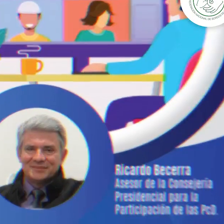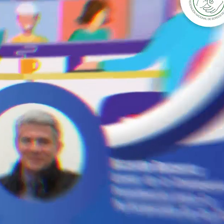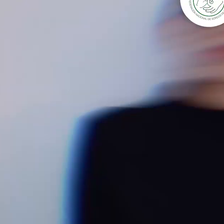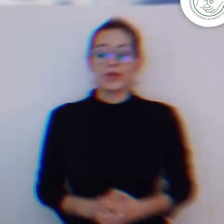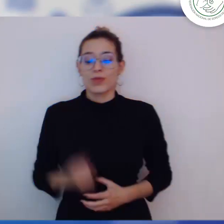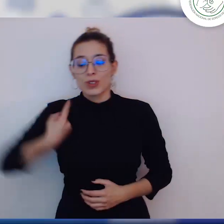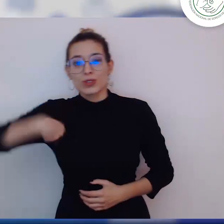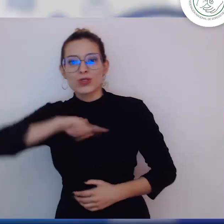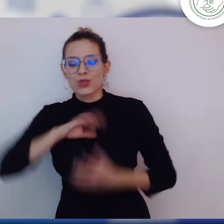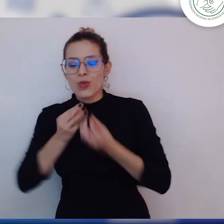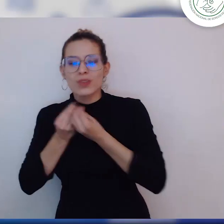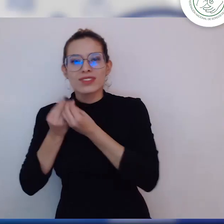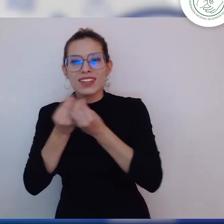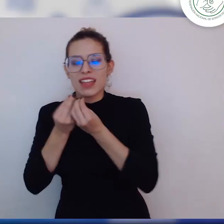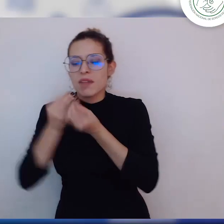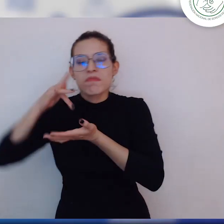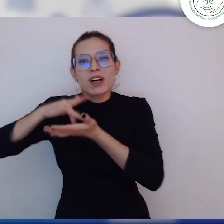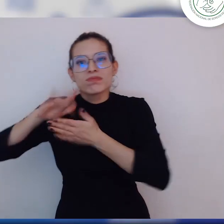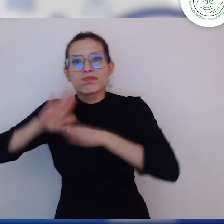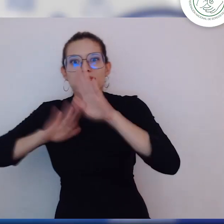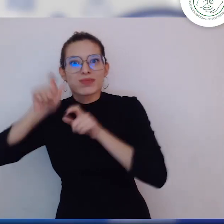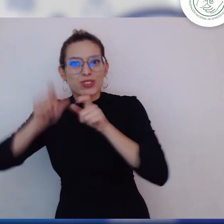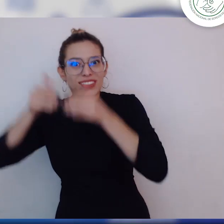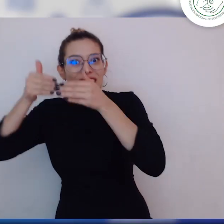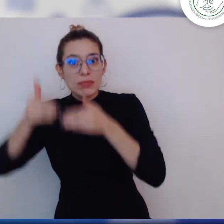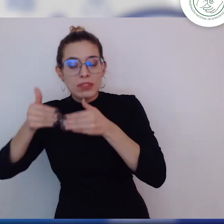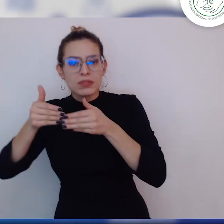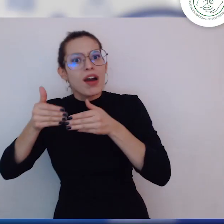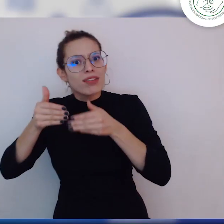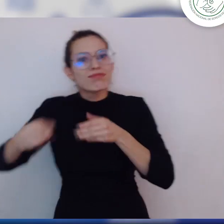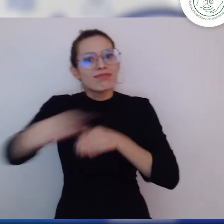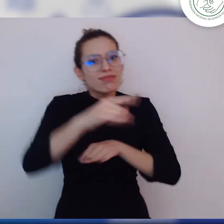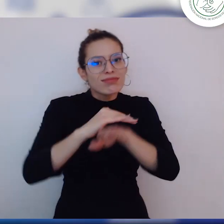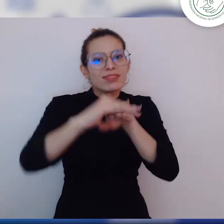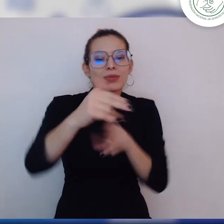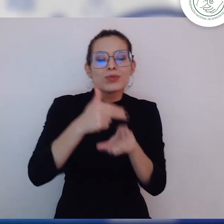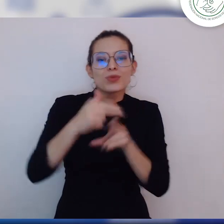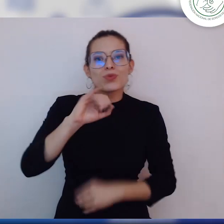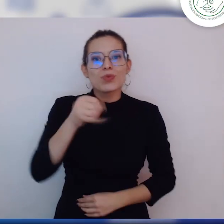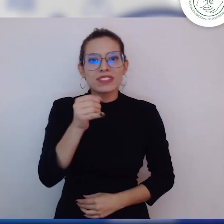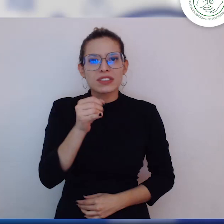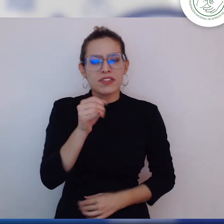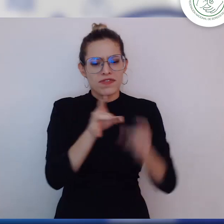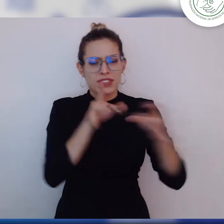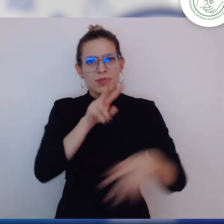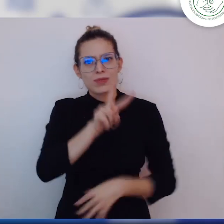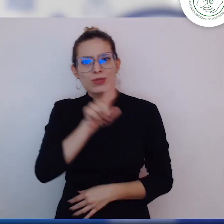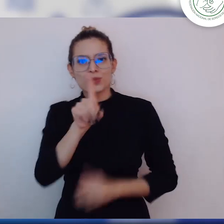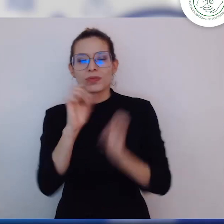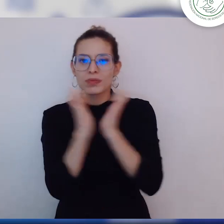Desde la Consejería para la Participación de Personas con Discapacidad, te invitamos este jueves, 21 de mayo,